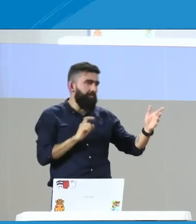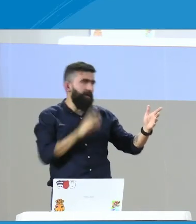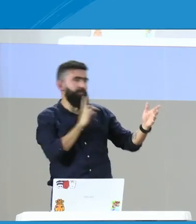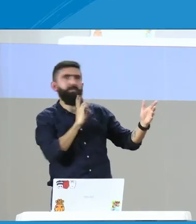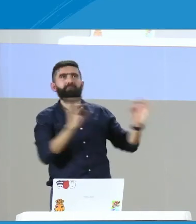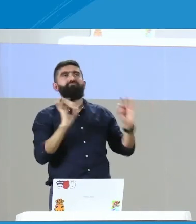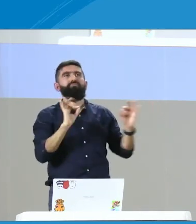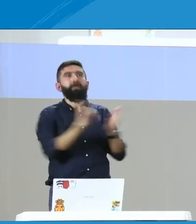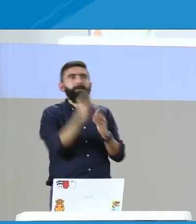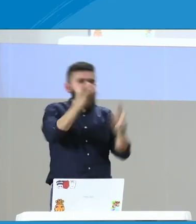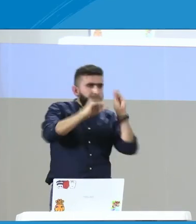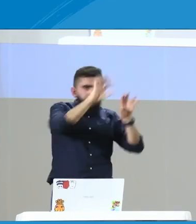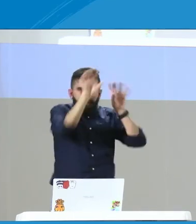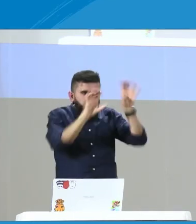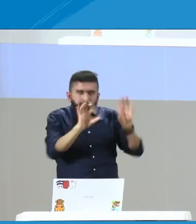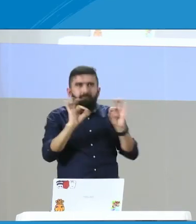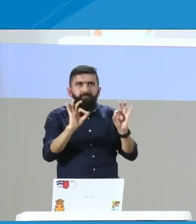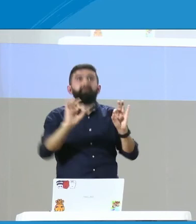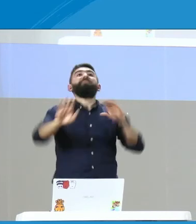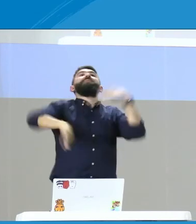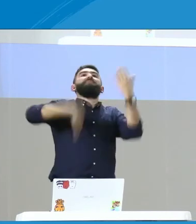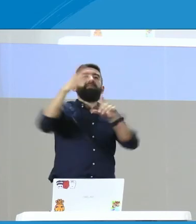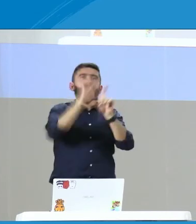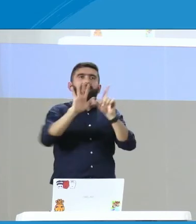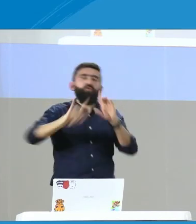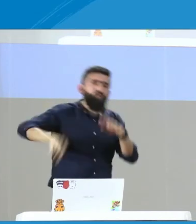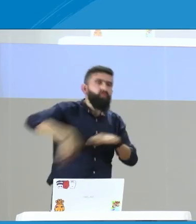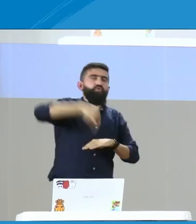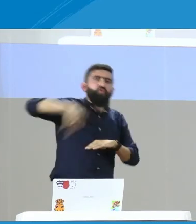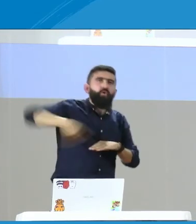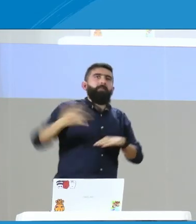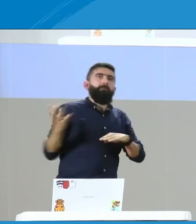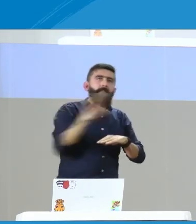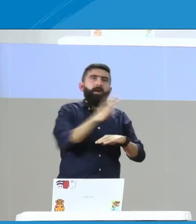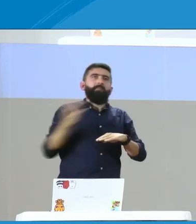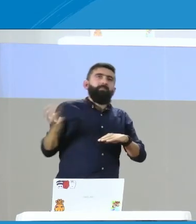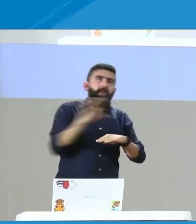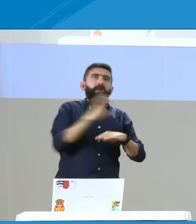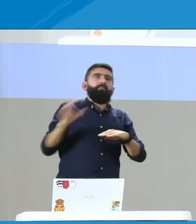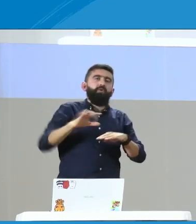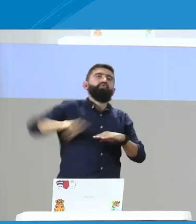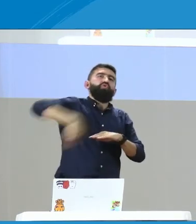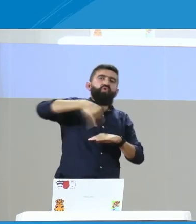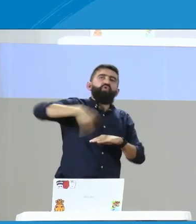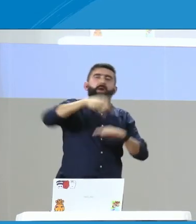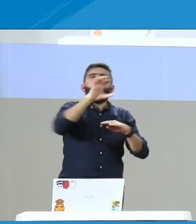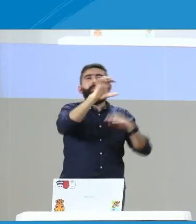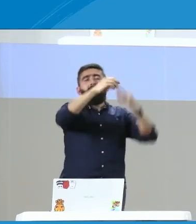cómodo, las pruebas, que todo funcione a cabalidad para que se pueda dar toda la